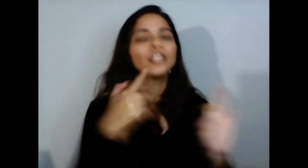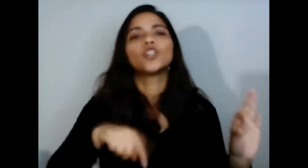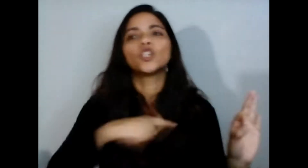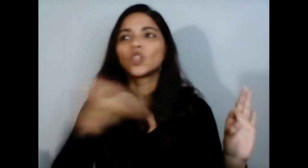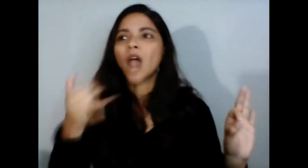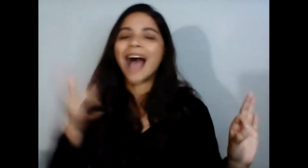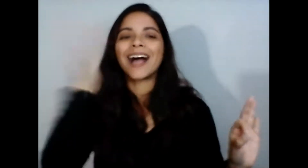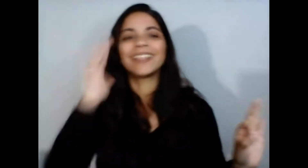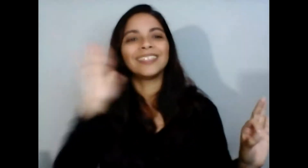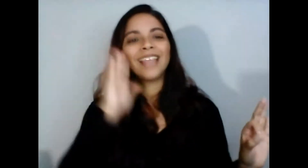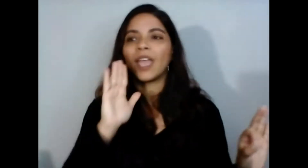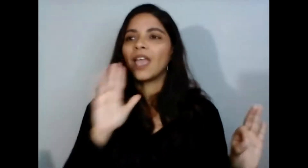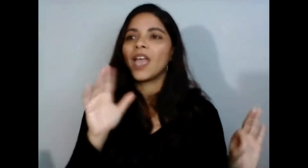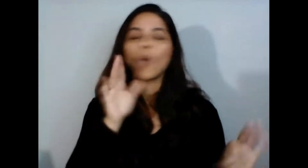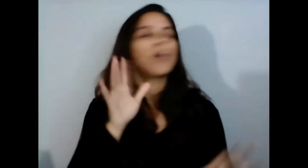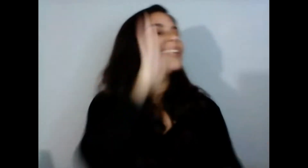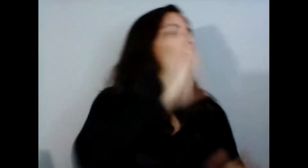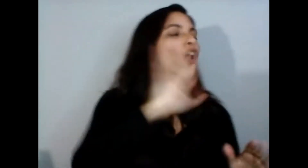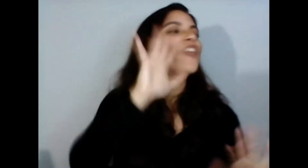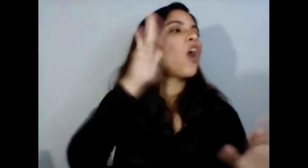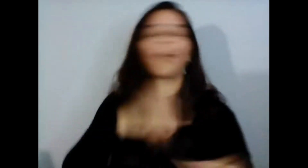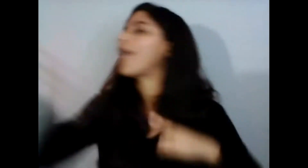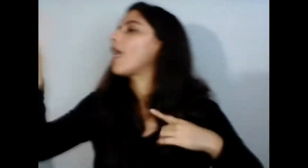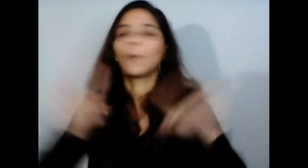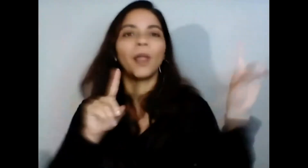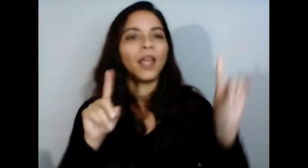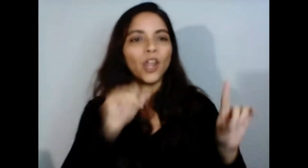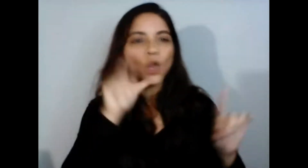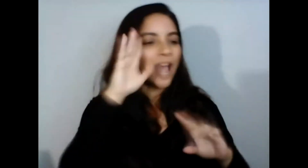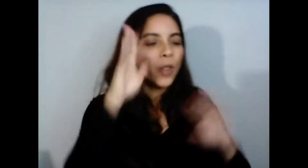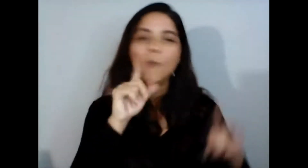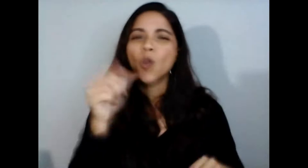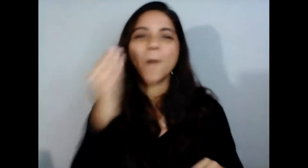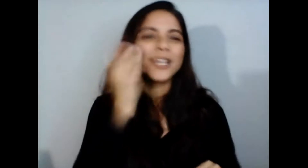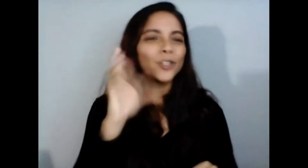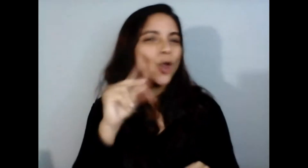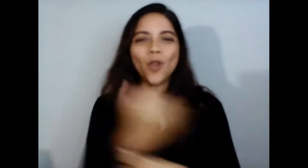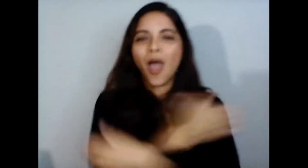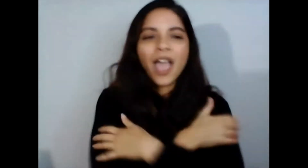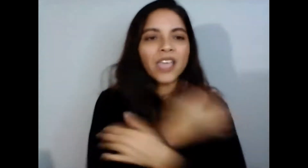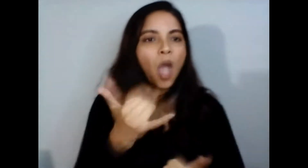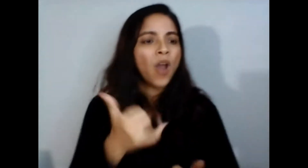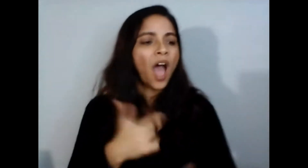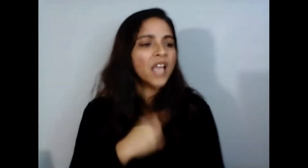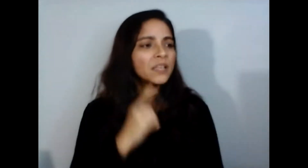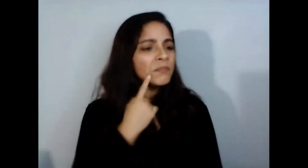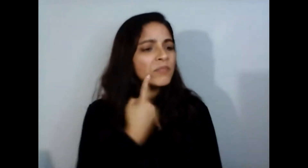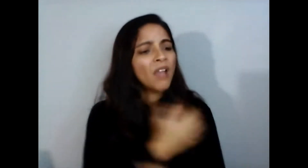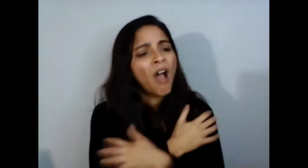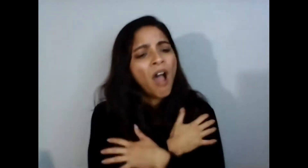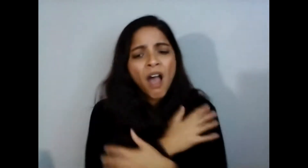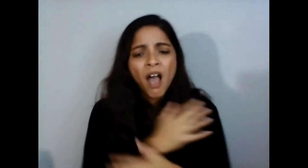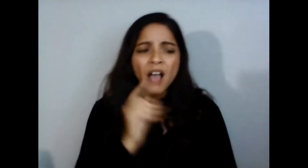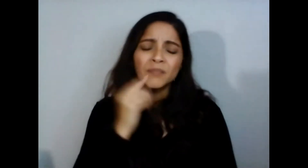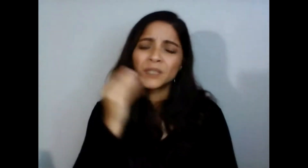familia así que nada y para decirles corto hoy perdí a dos envejecientes en nuestra comunidad una por COVID